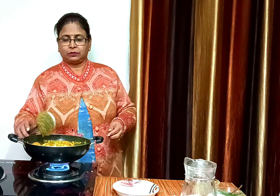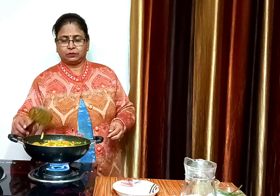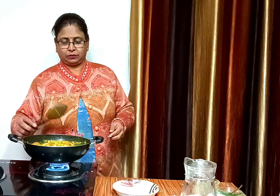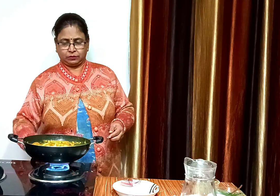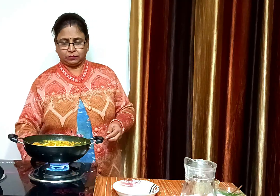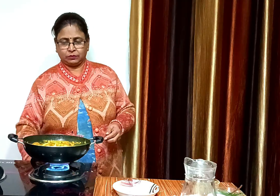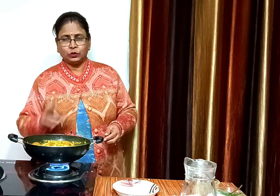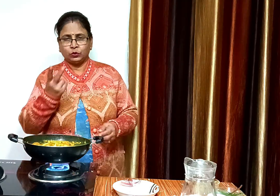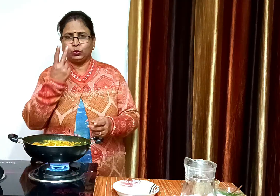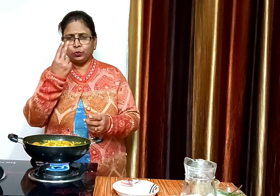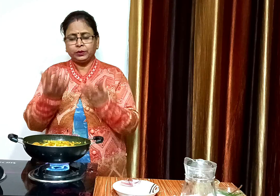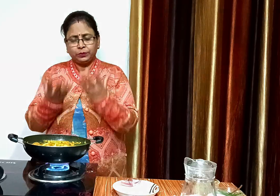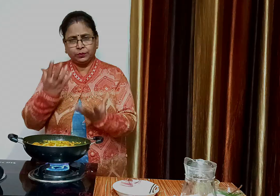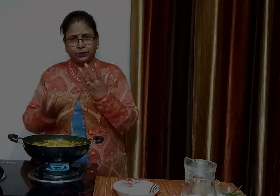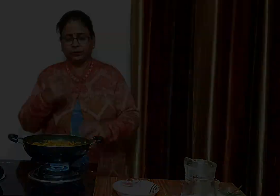अब इसे दो मिट के लिए उबनने देंगे